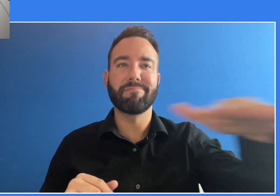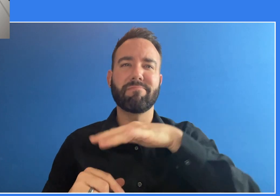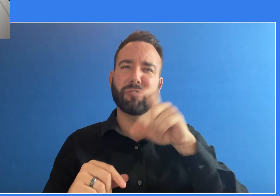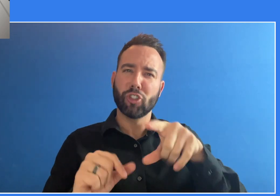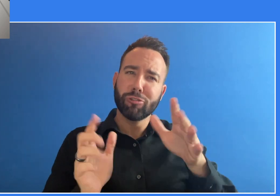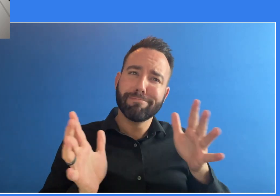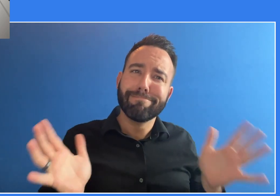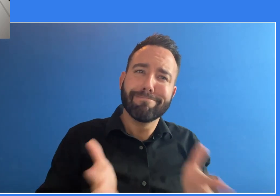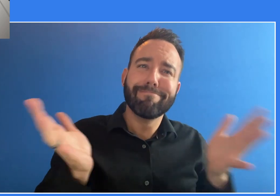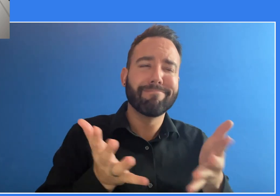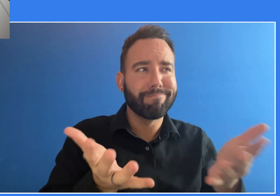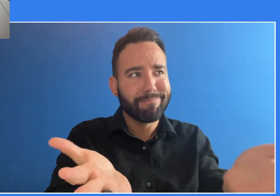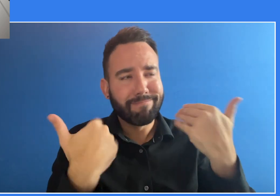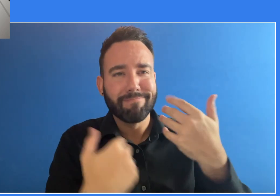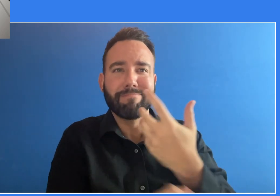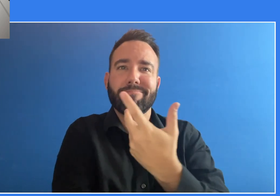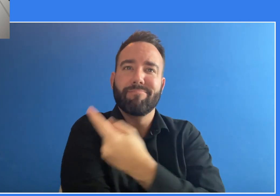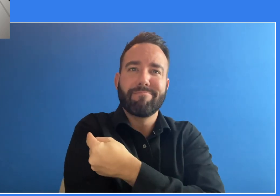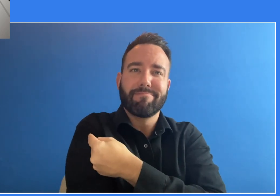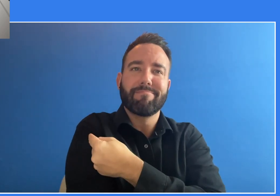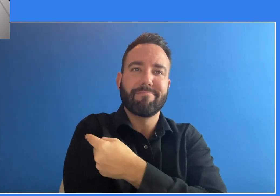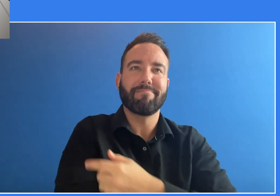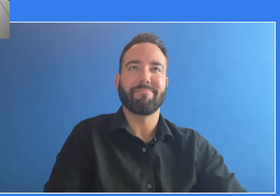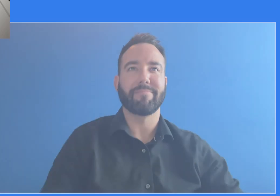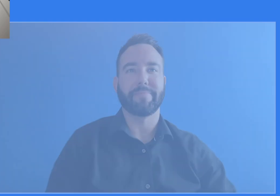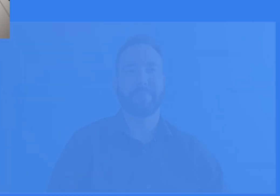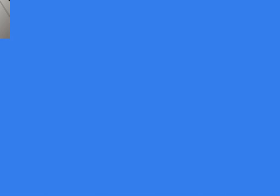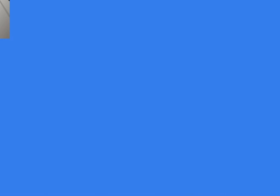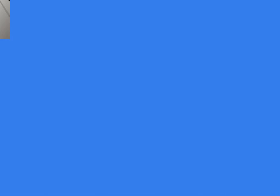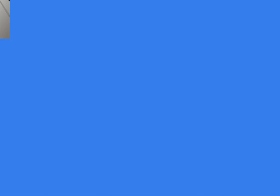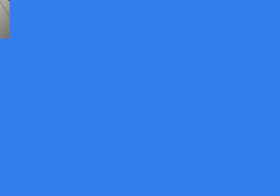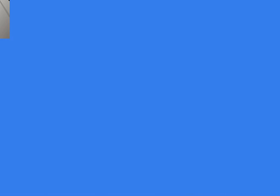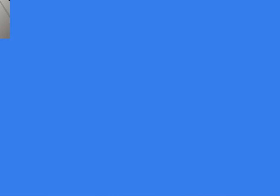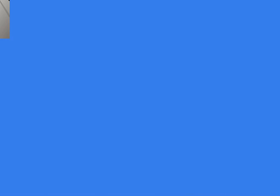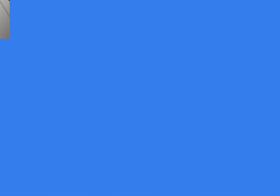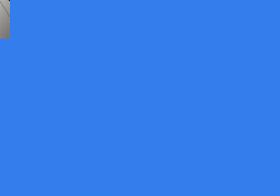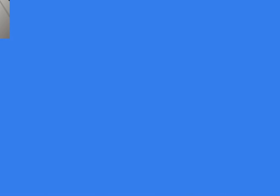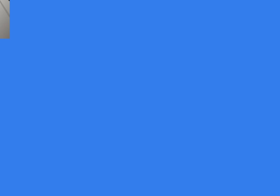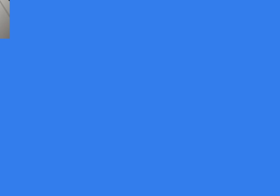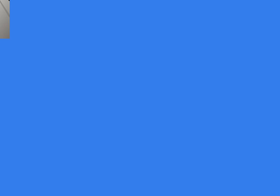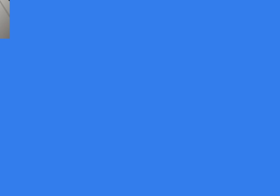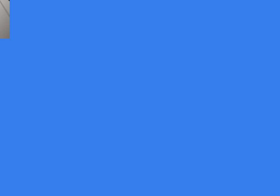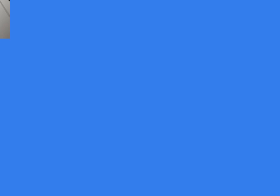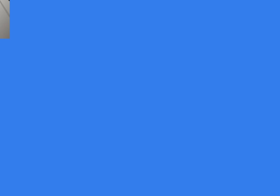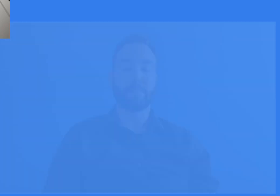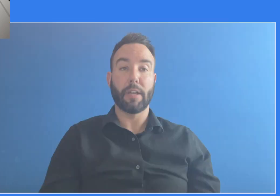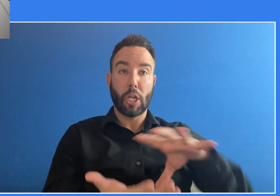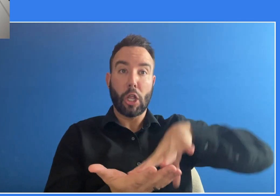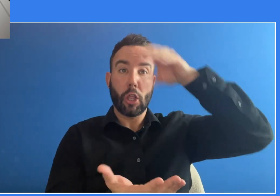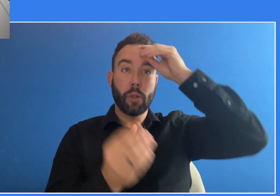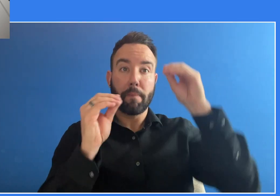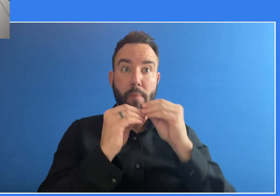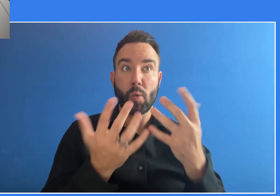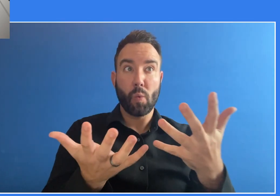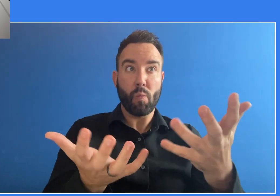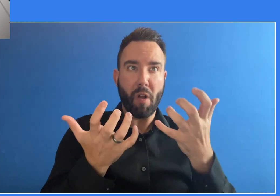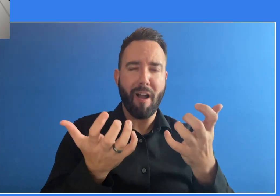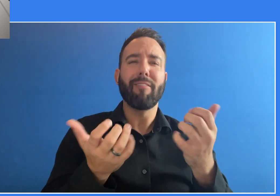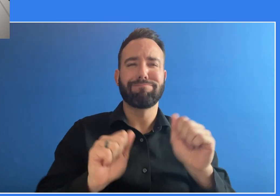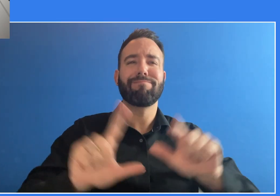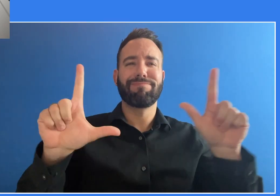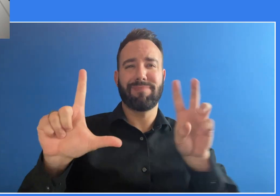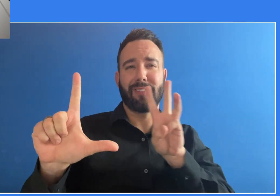contra la influenza y anime a las personas que conozca para que también se vacunen. Para obtener más